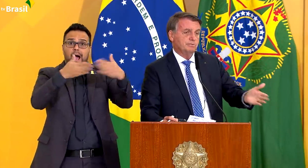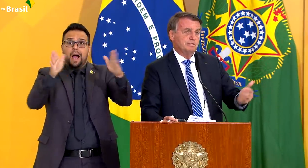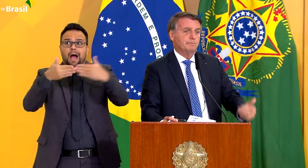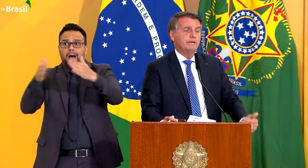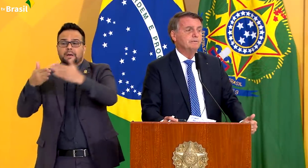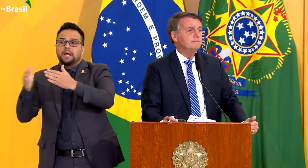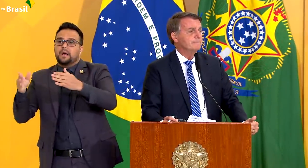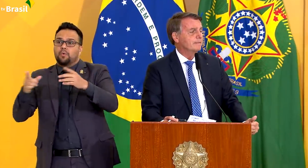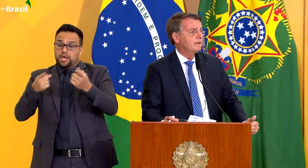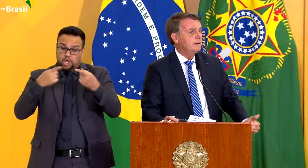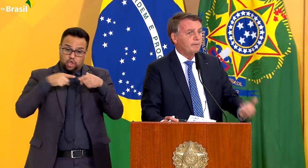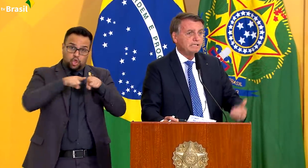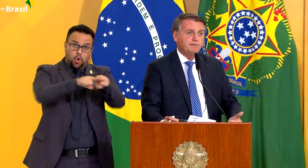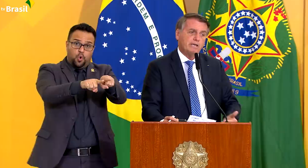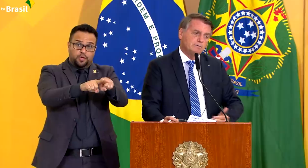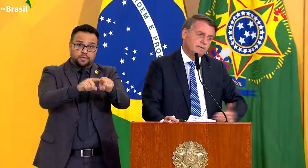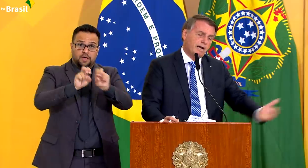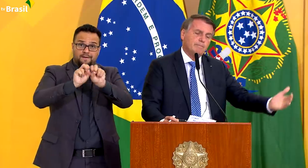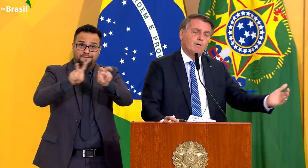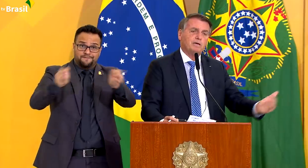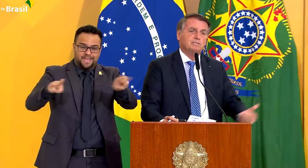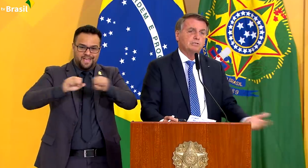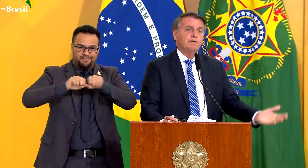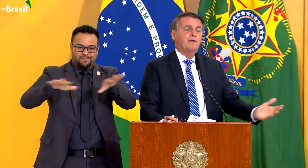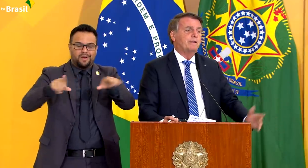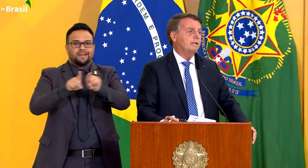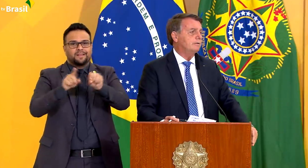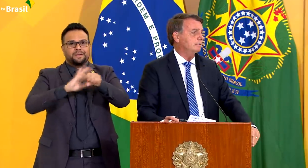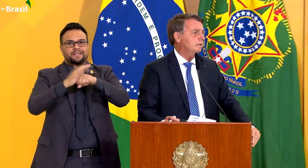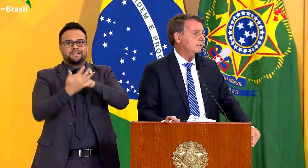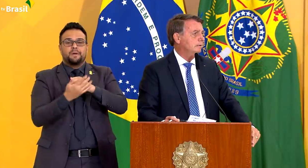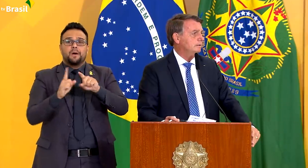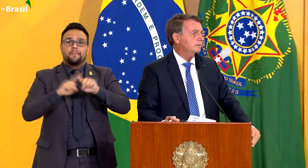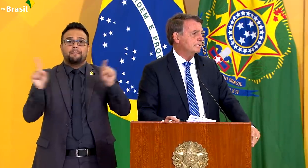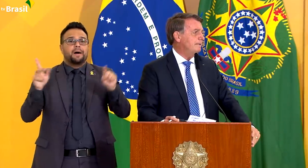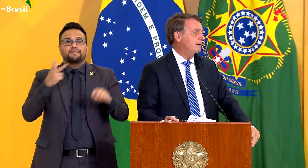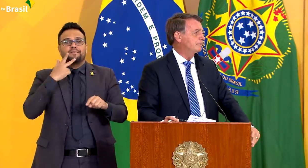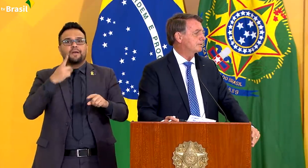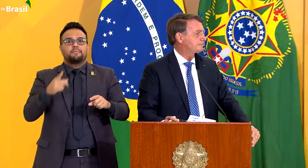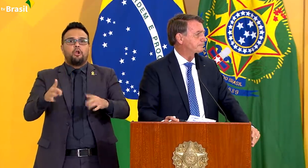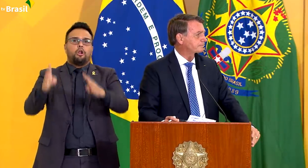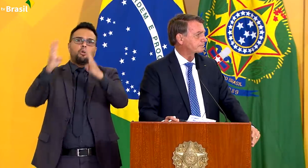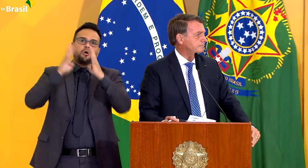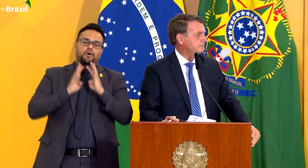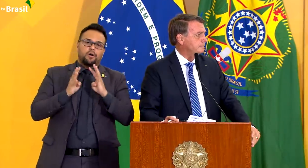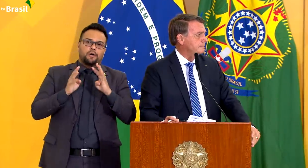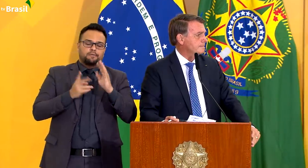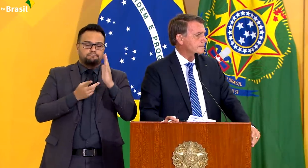o vírus e o desemprego, mas veio a reboque disso, uma inflação nos alimentos.